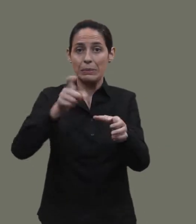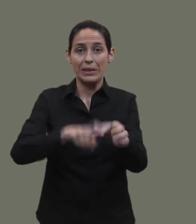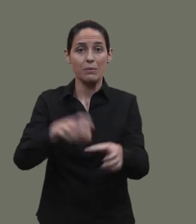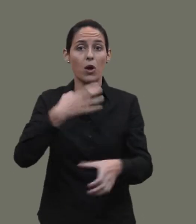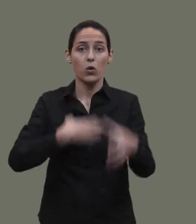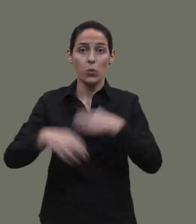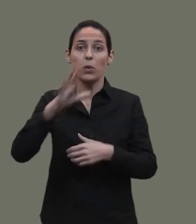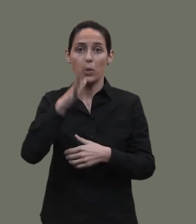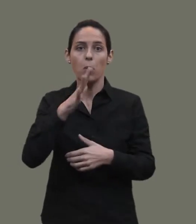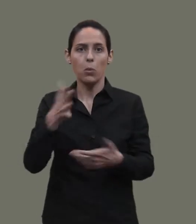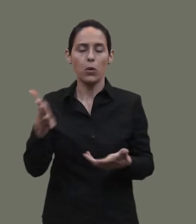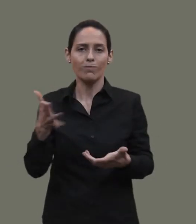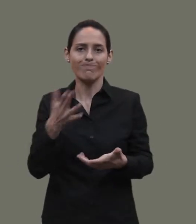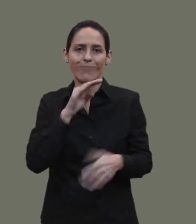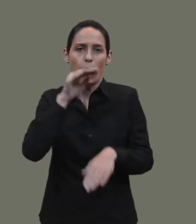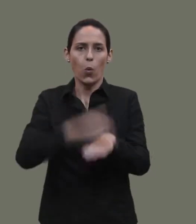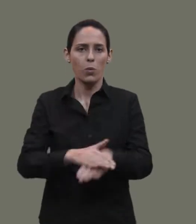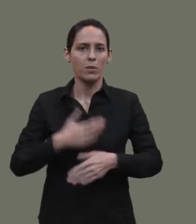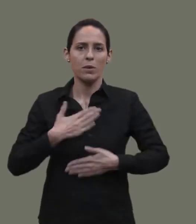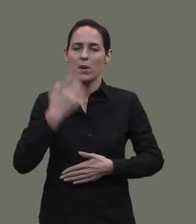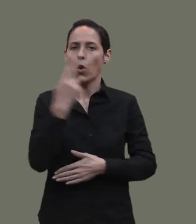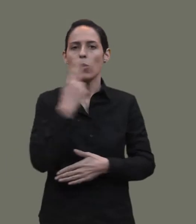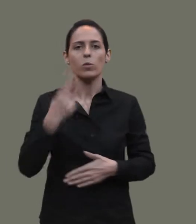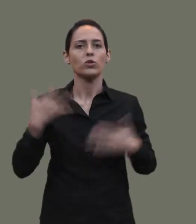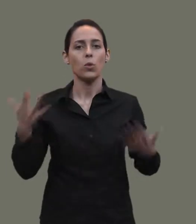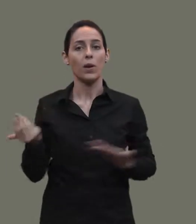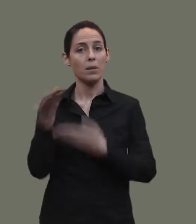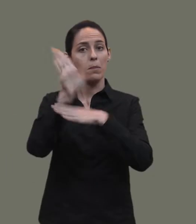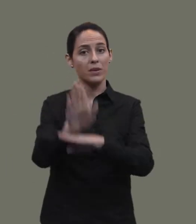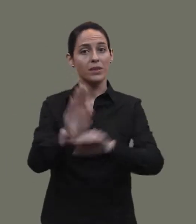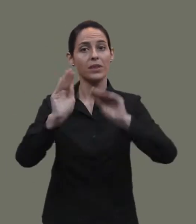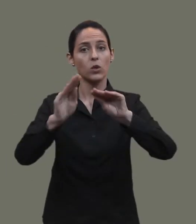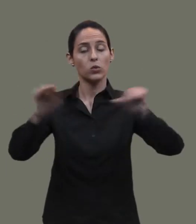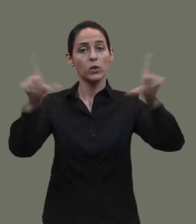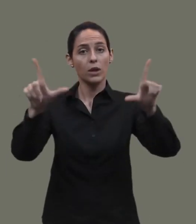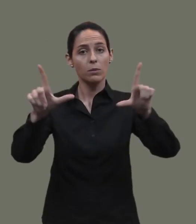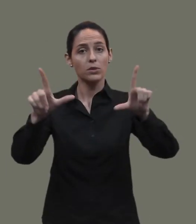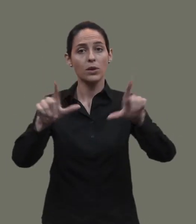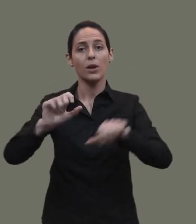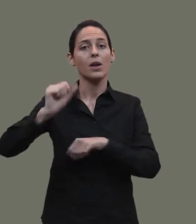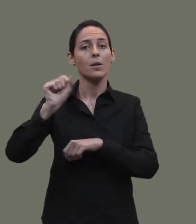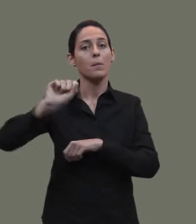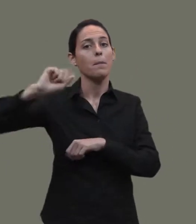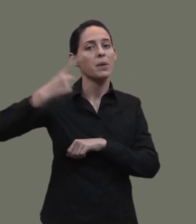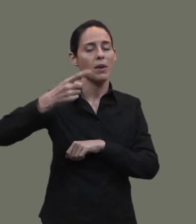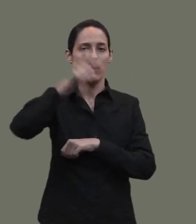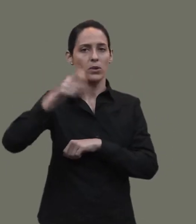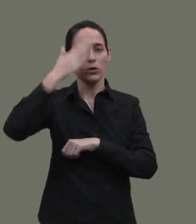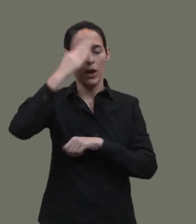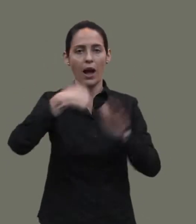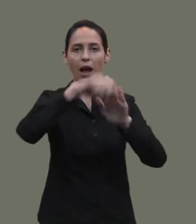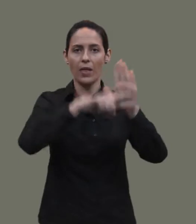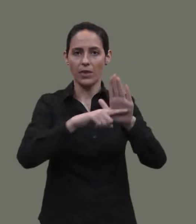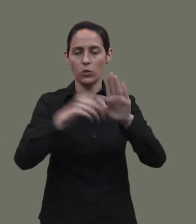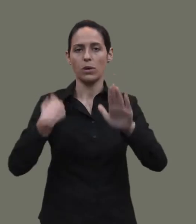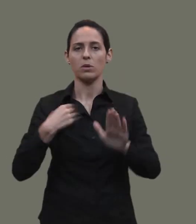precisamente por dar cumplimiento a nuestro compromiso de llevarles a sus casas a los números uno de las candidaturas a la Cámara Baja